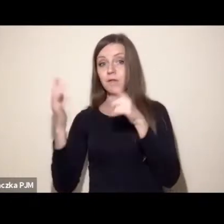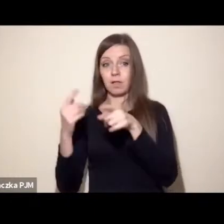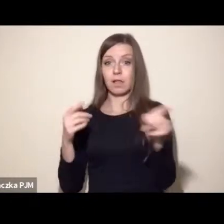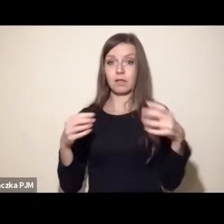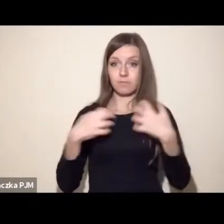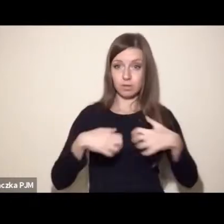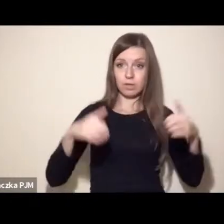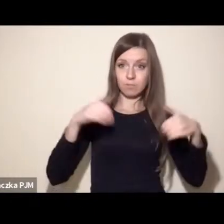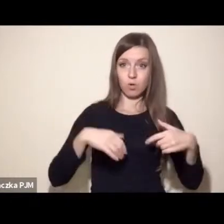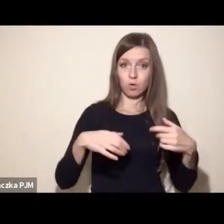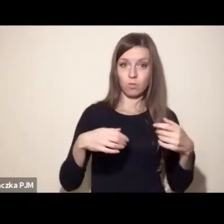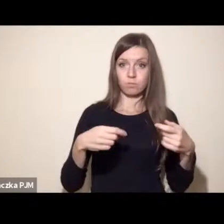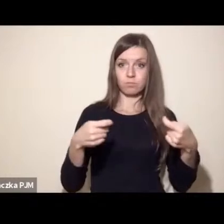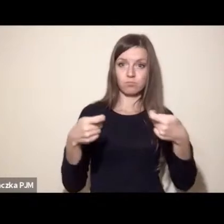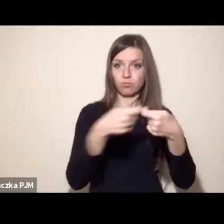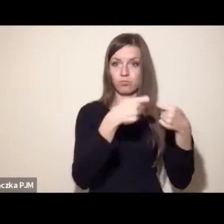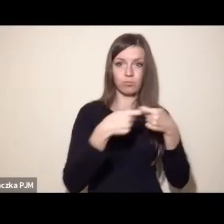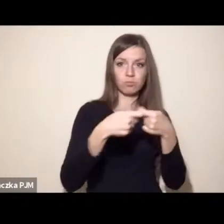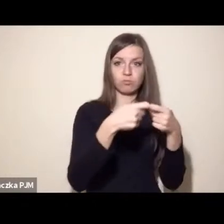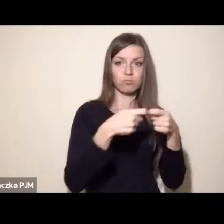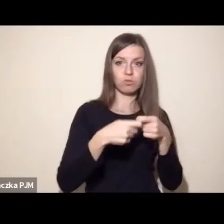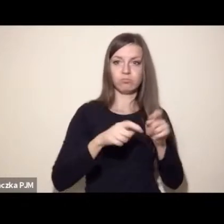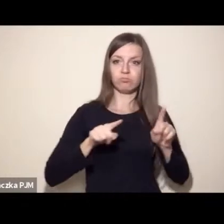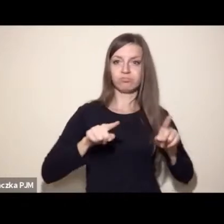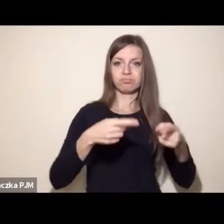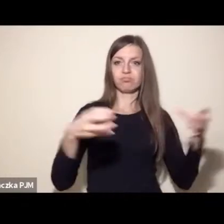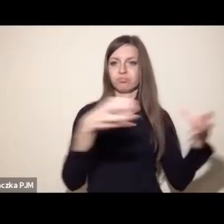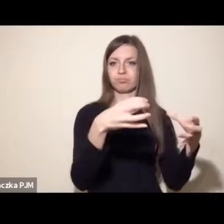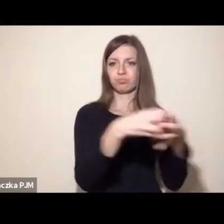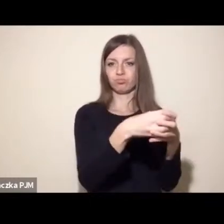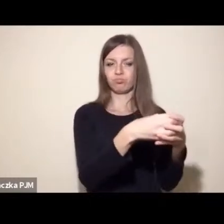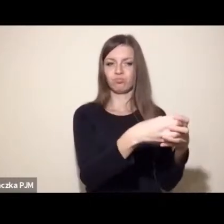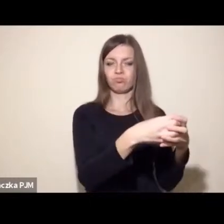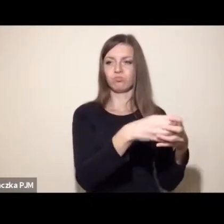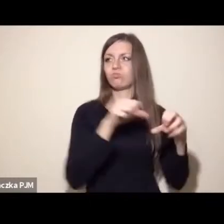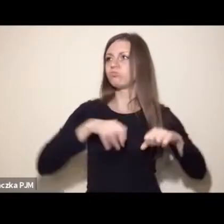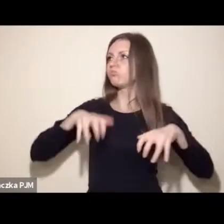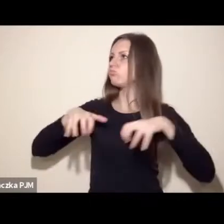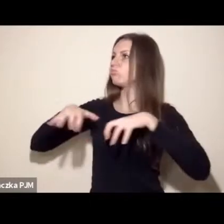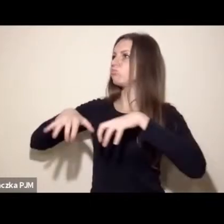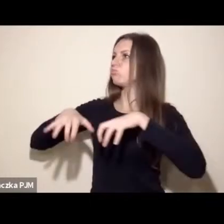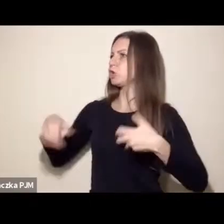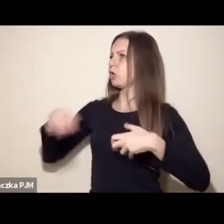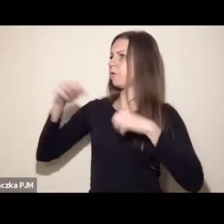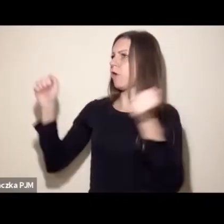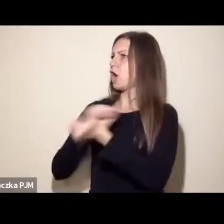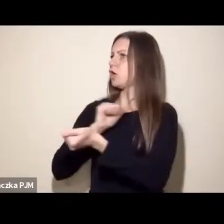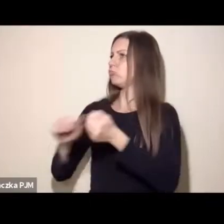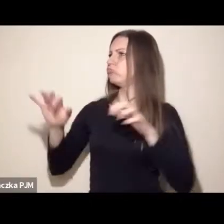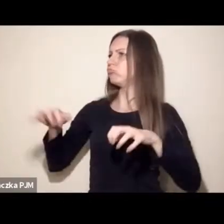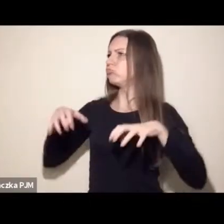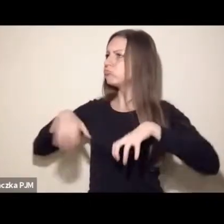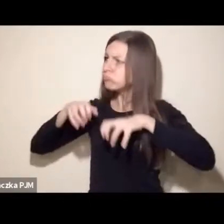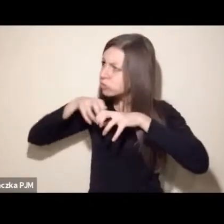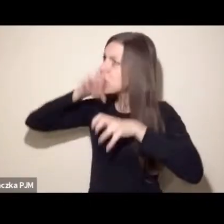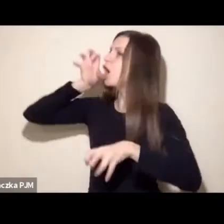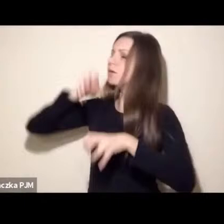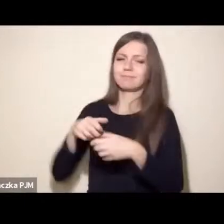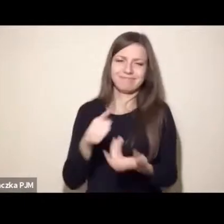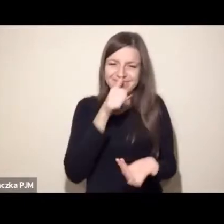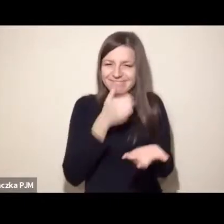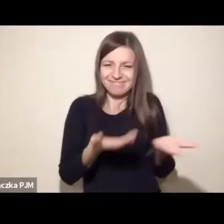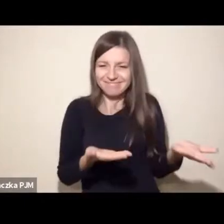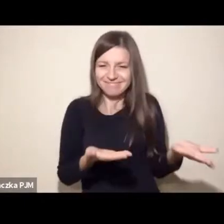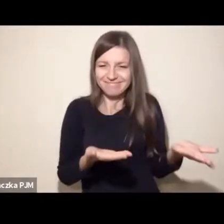zorganizować, żeby walczyć o swoje plawo, o swoją amantasypację, swoje interesy i tak dalej. Muszą mieć pośredniki w postaci przedziwnych,